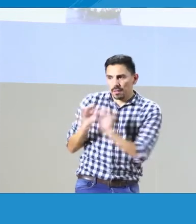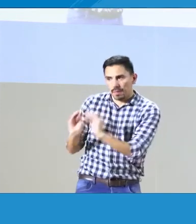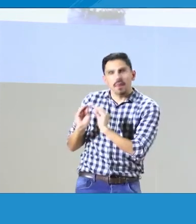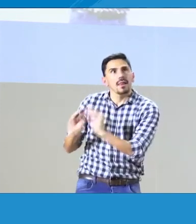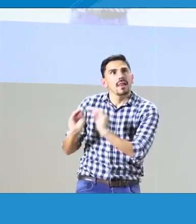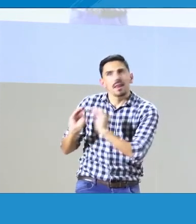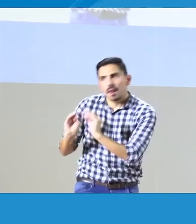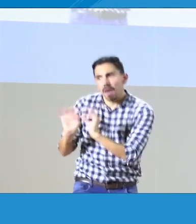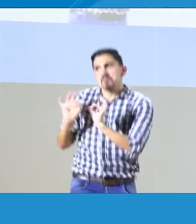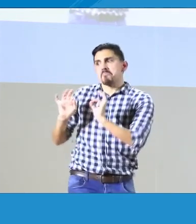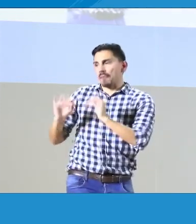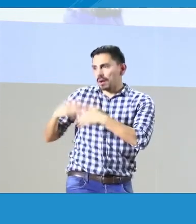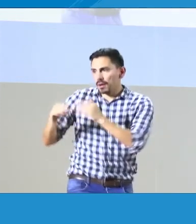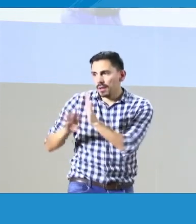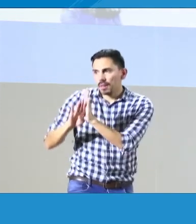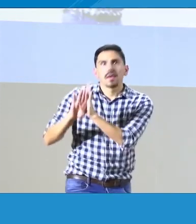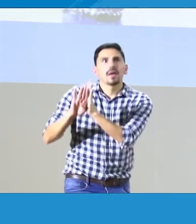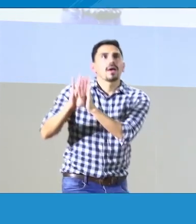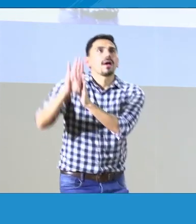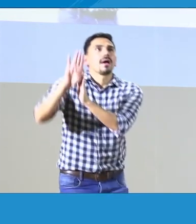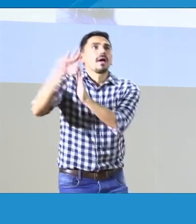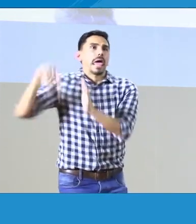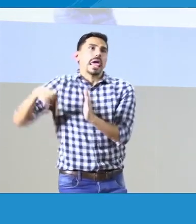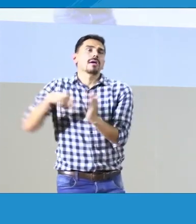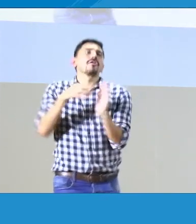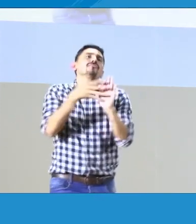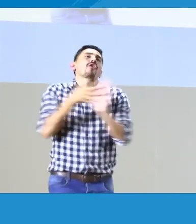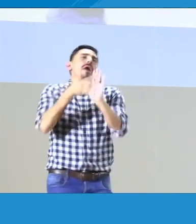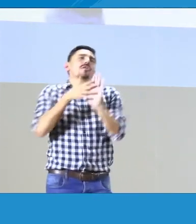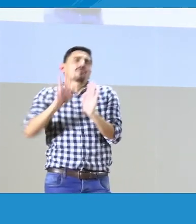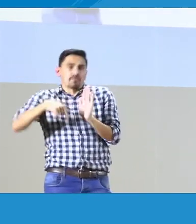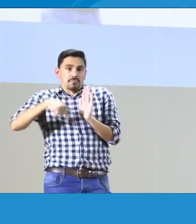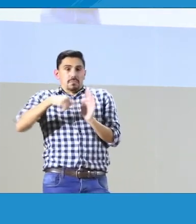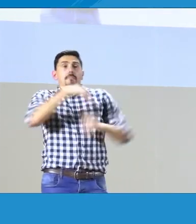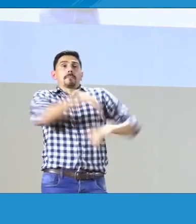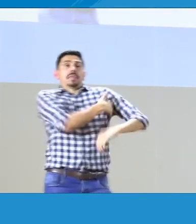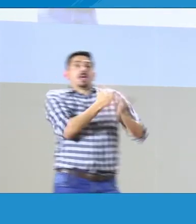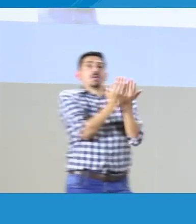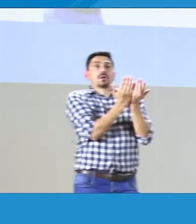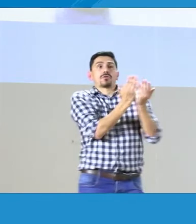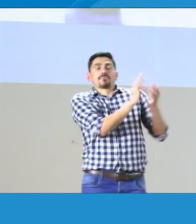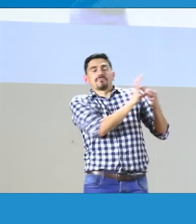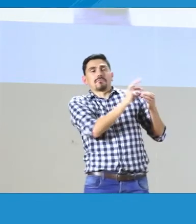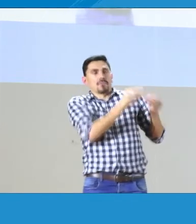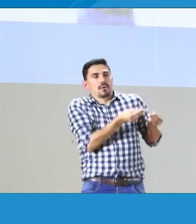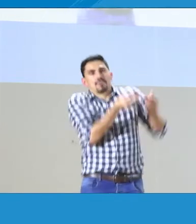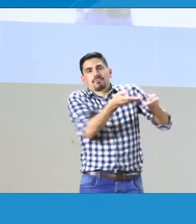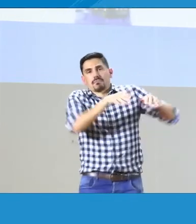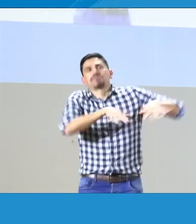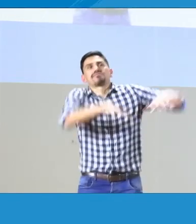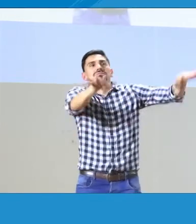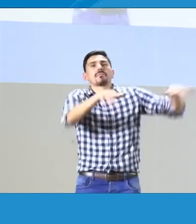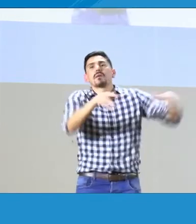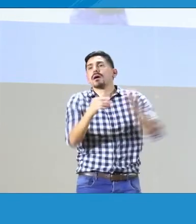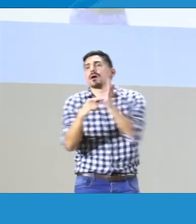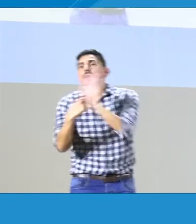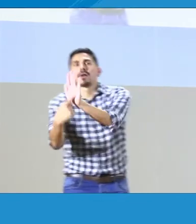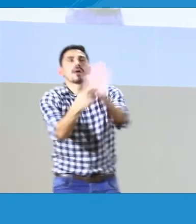y de ahí en adelante se van a hacer unos ajustes para que la formación permita su desarrollo educativo.